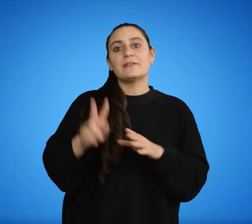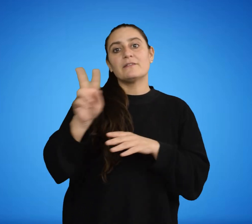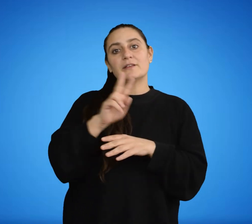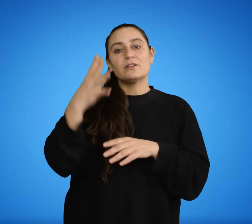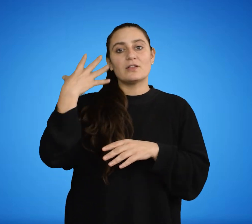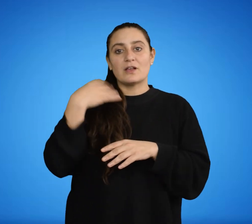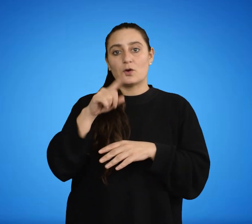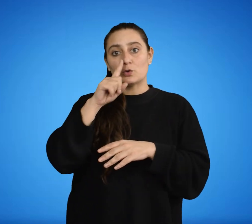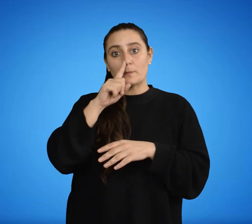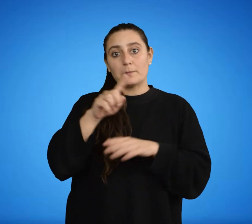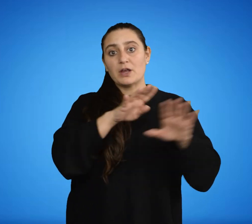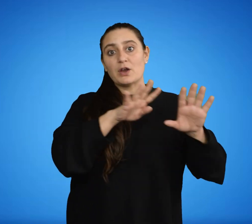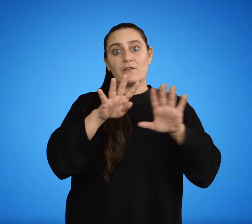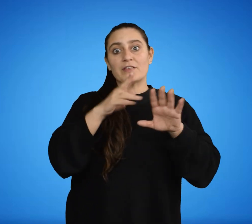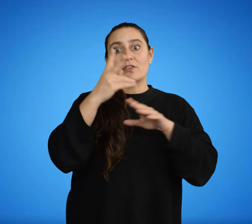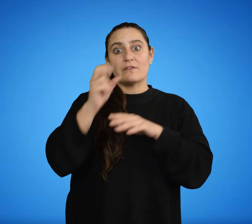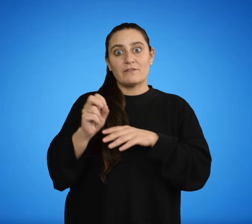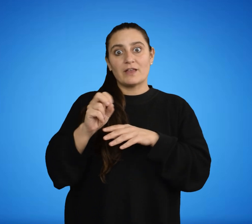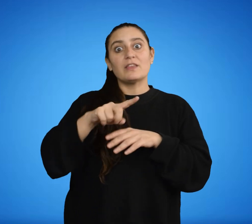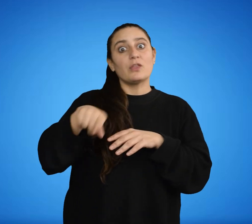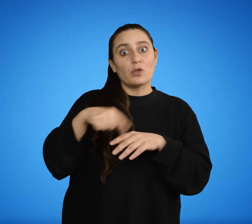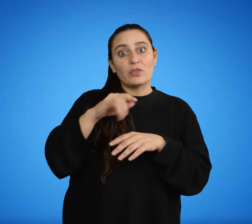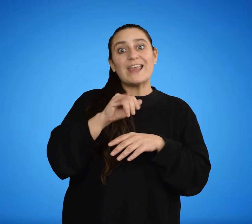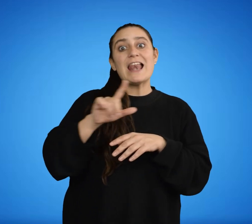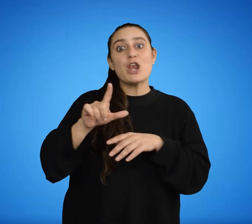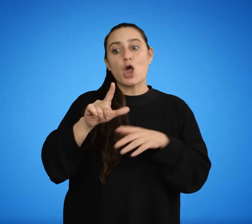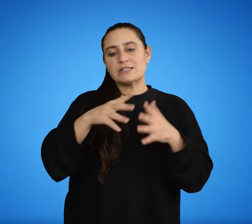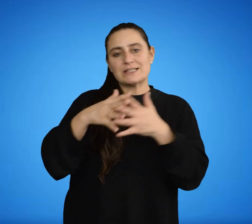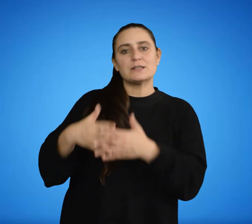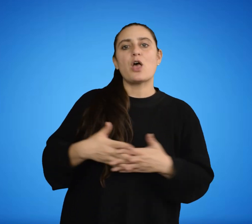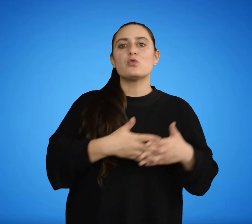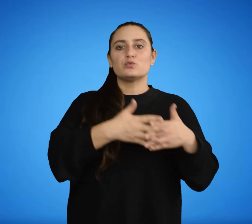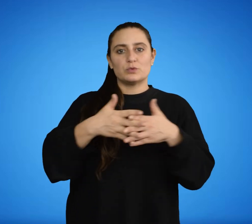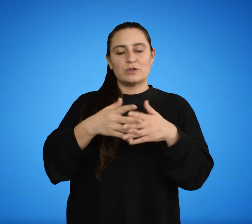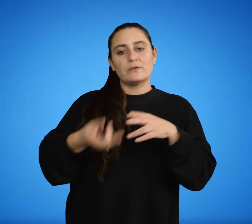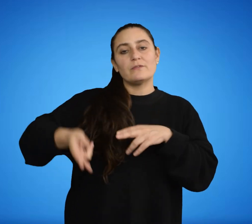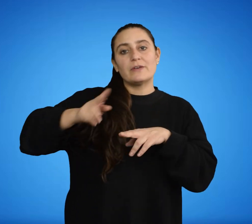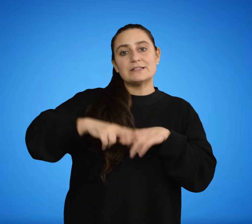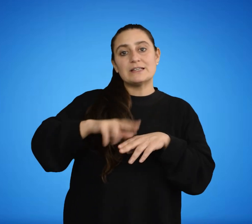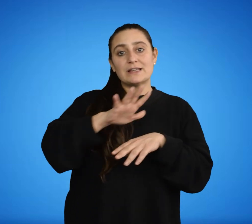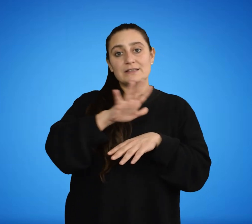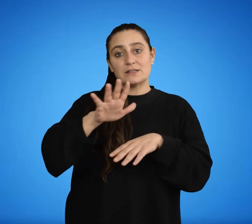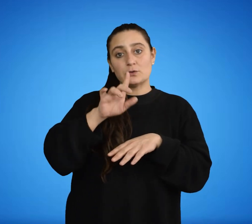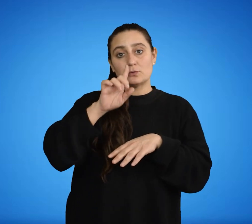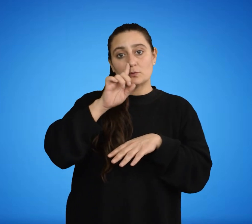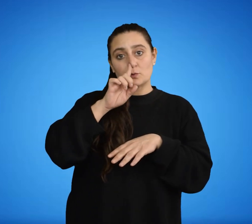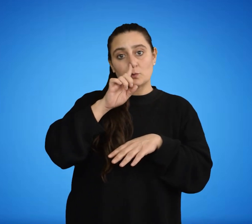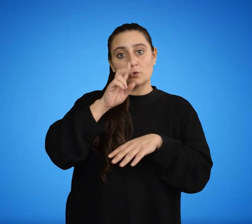Nace el 22 de agosto de 1920 en Waukegan, Illinois, Estados Unidos y fallece el 5 de